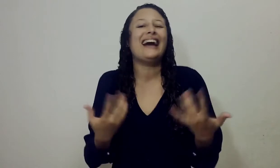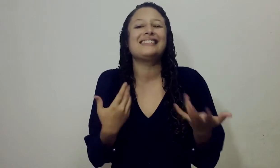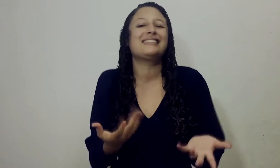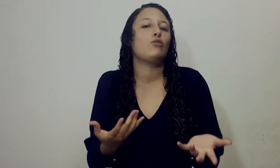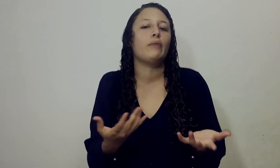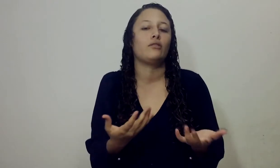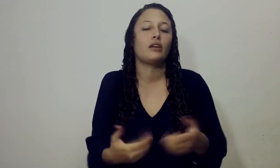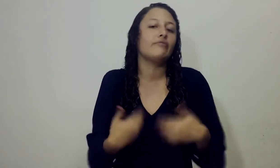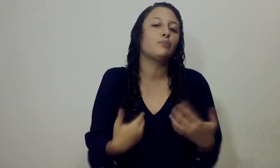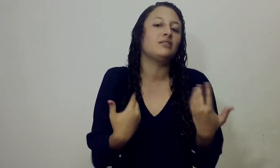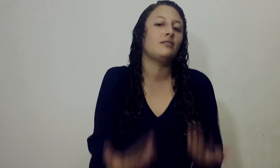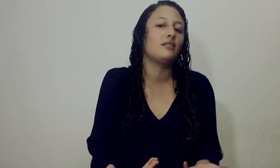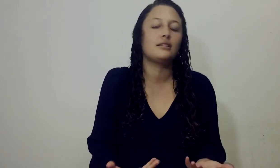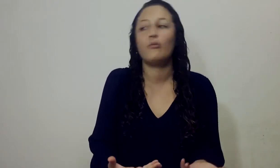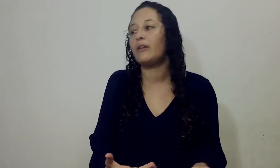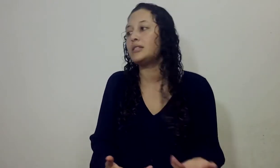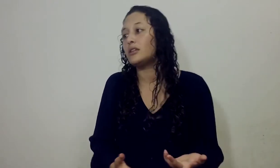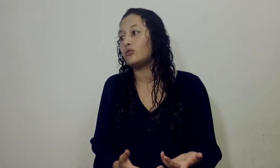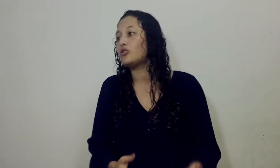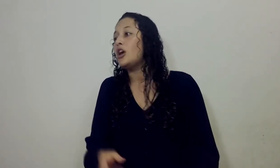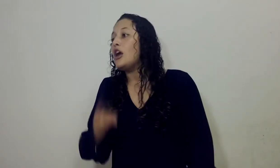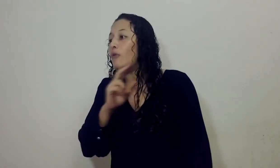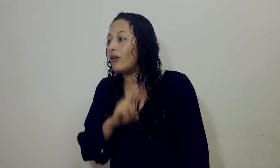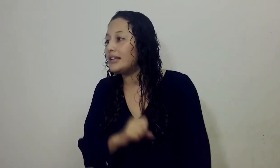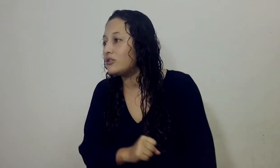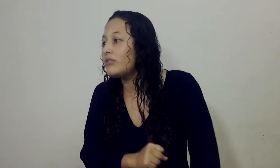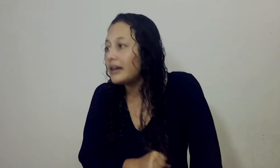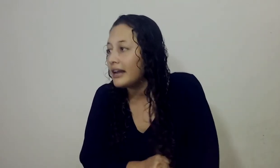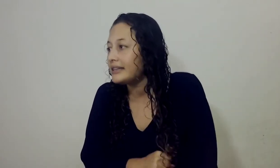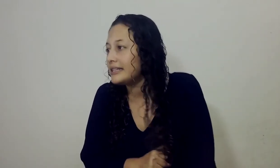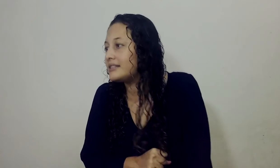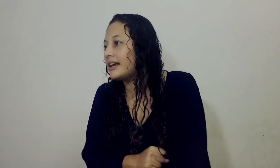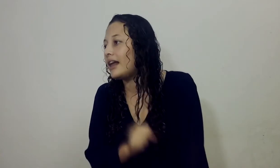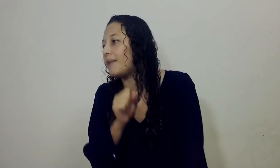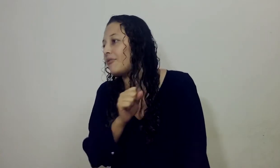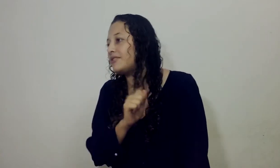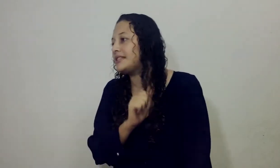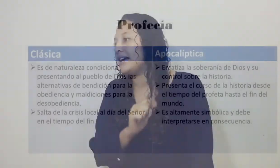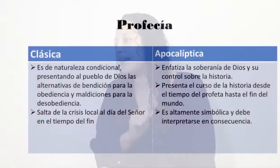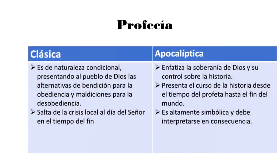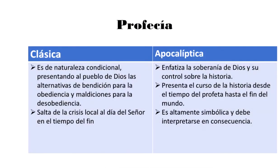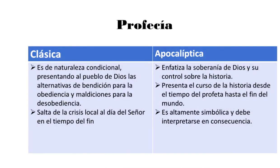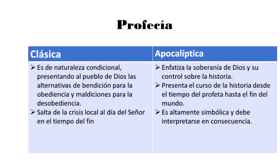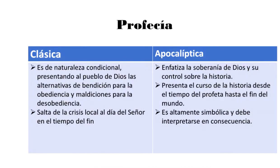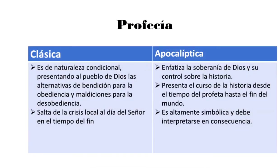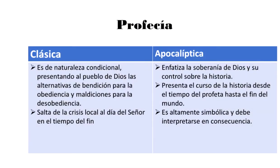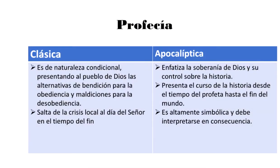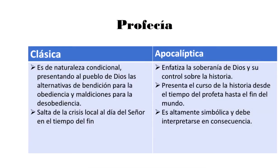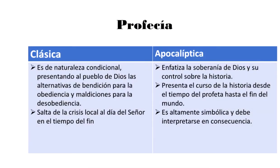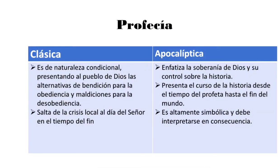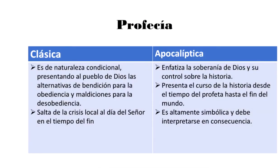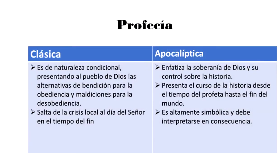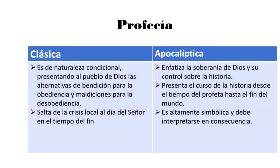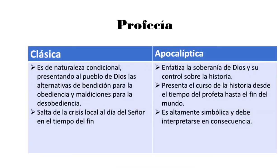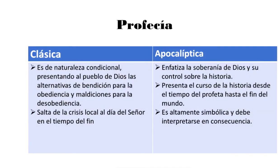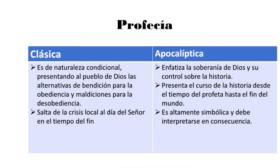como ¿Qué hace el ser humano? ¿Qué respuesta tiene el ser humano hacia Dios? Luego la segunda característica de la profecía clásica Es